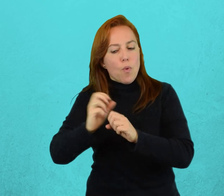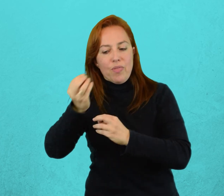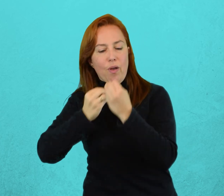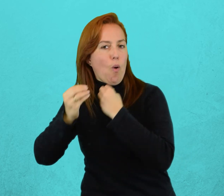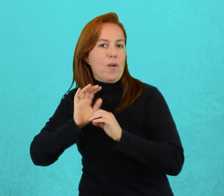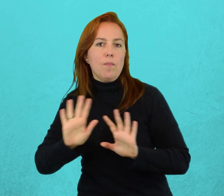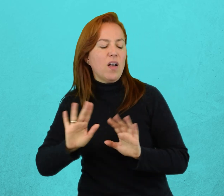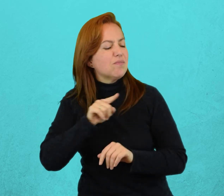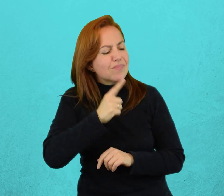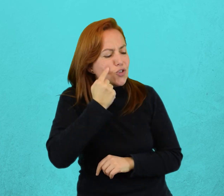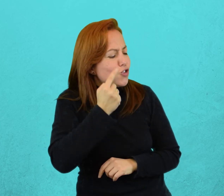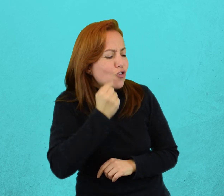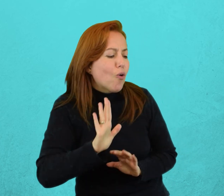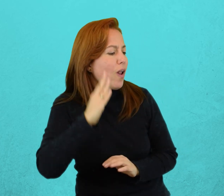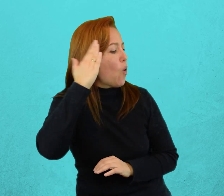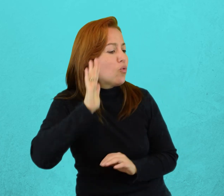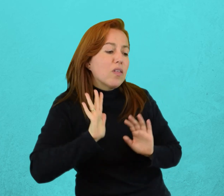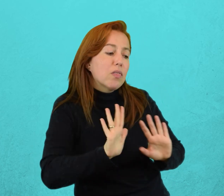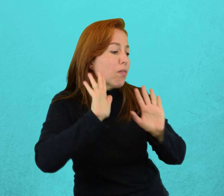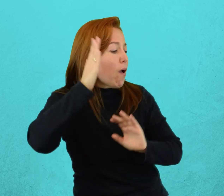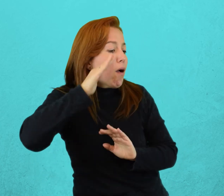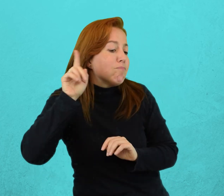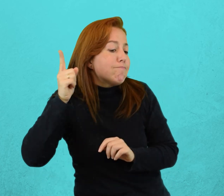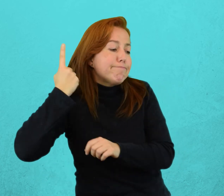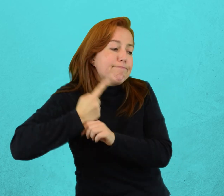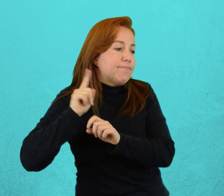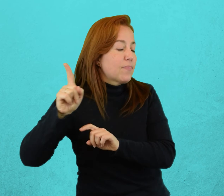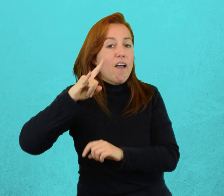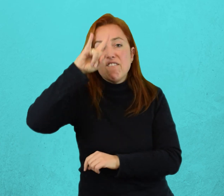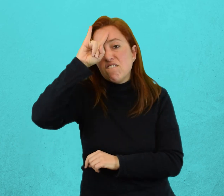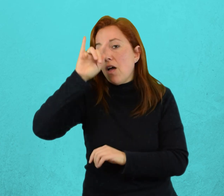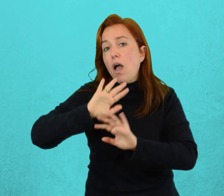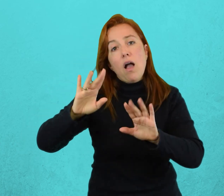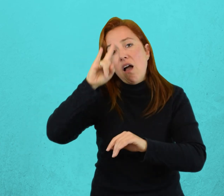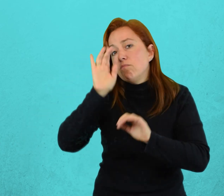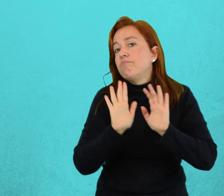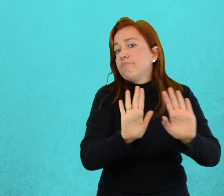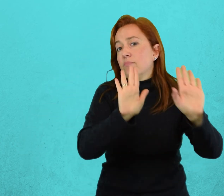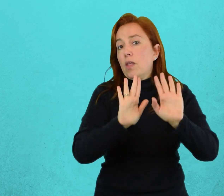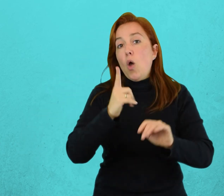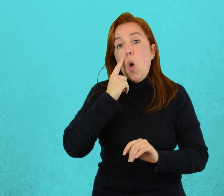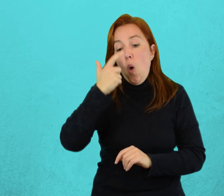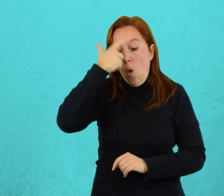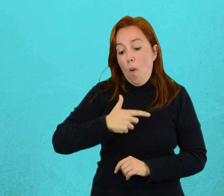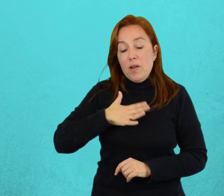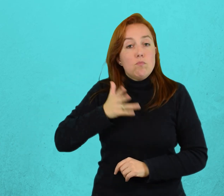No llore, hijita, la autoridad es autoridad. Las vacas son vacas y los hombres somos hombres, decía Damaso.